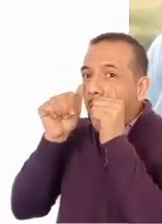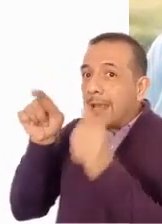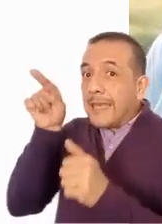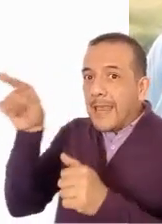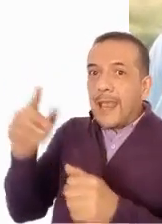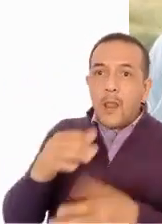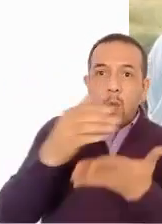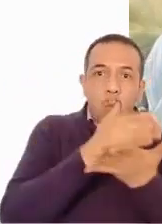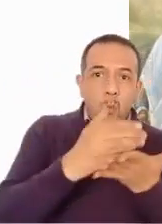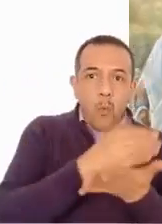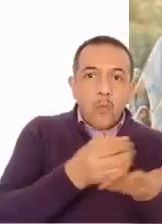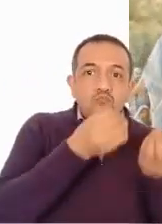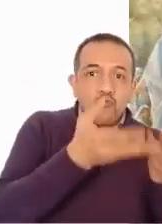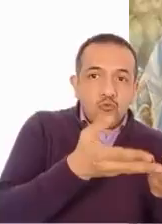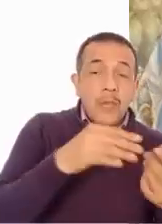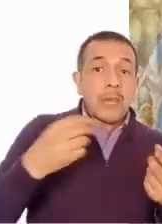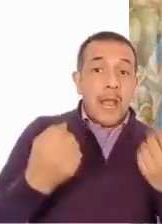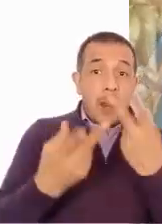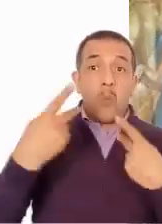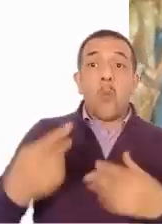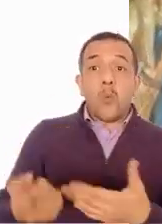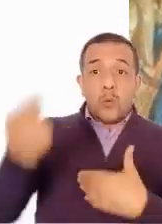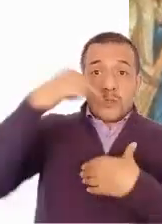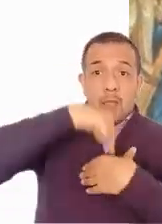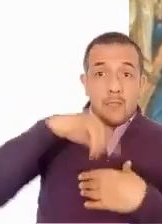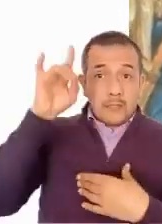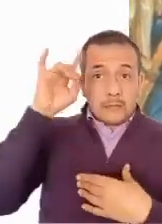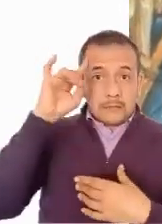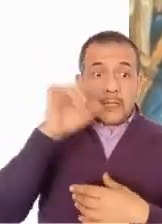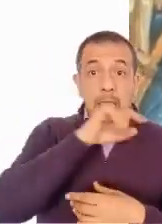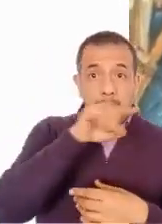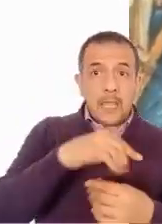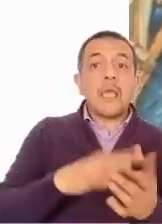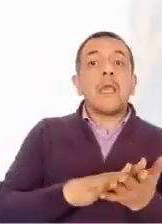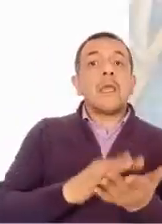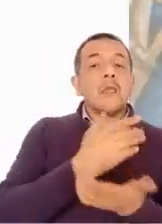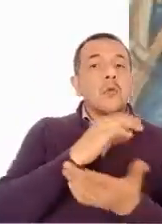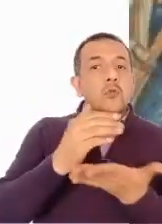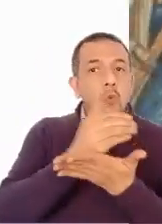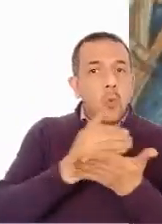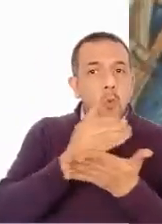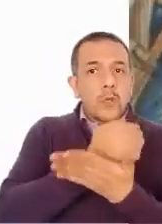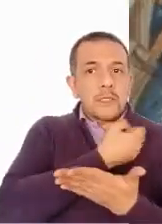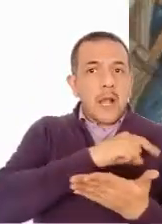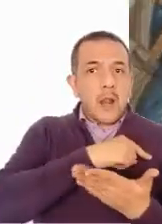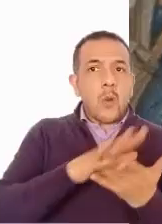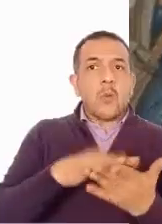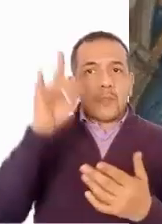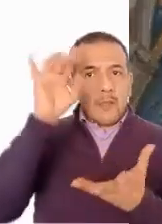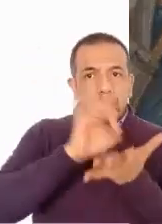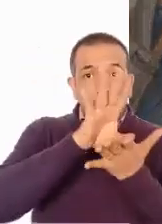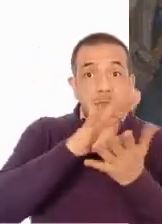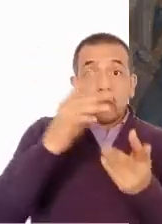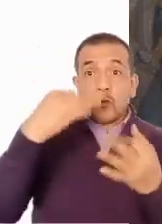enfermedades, y los que eran atormentados por espíritus inmundos quedaban curados. Toda la gente